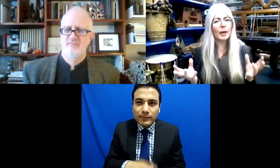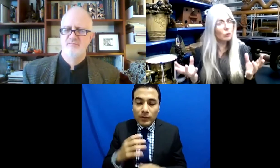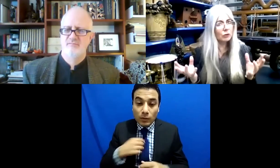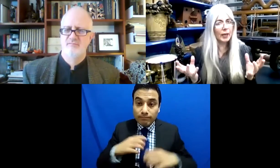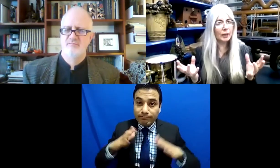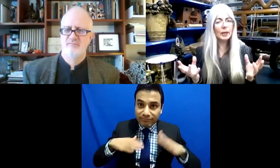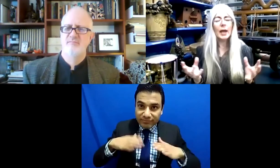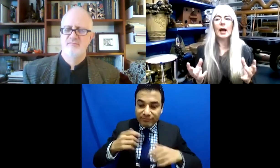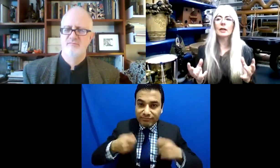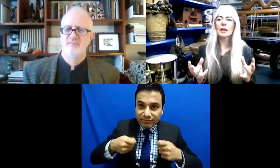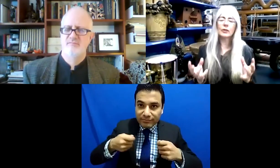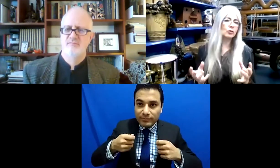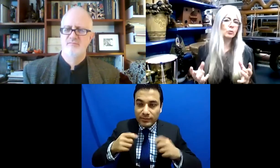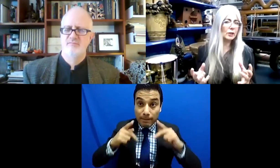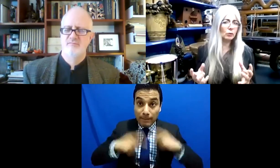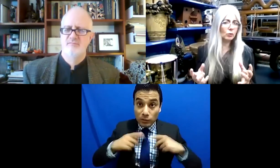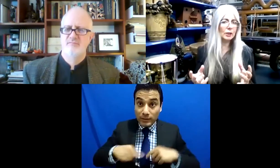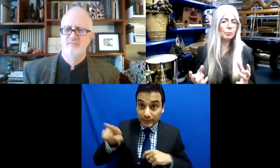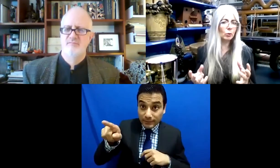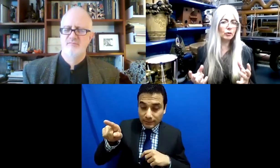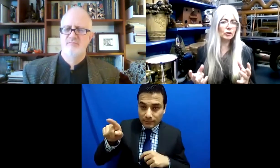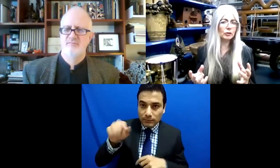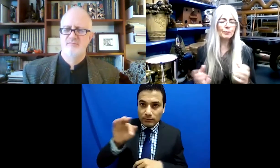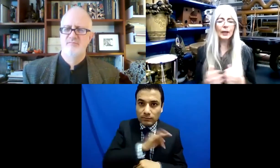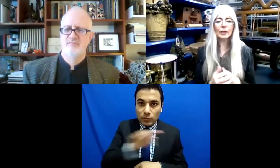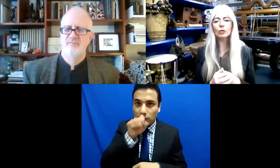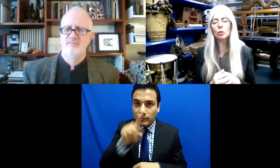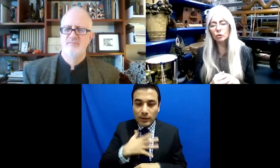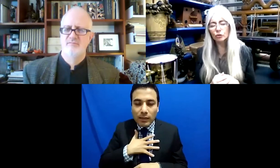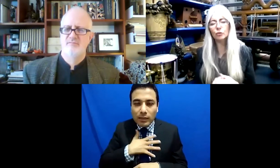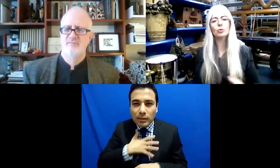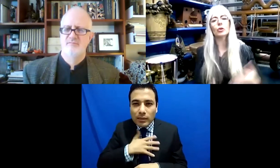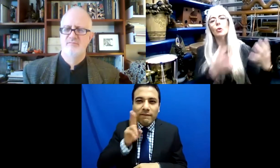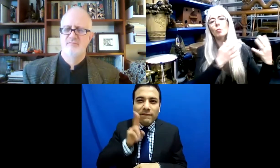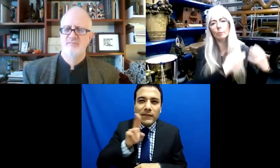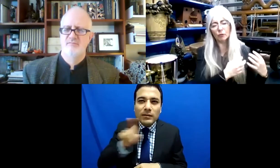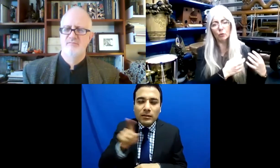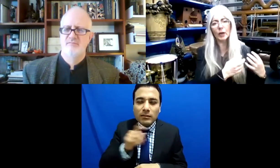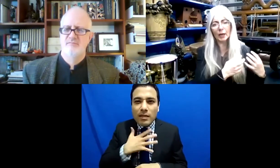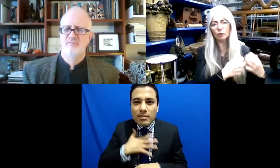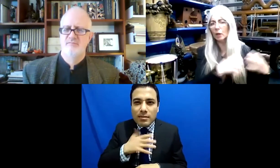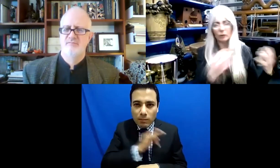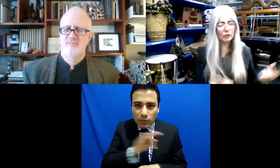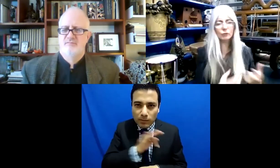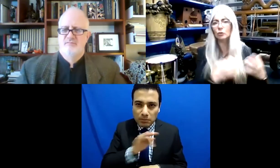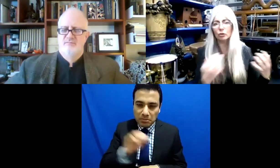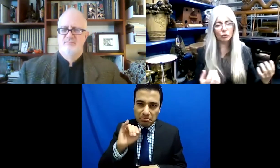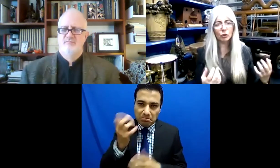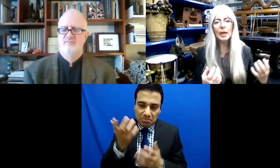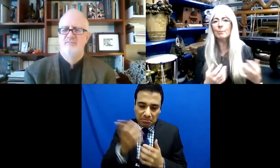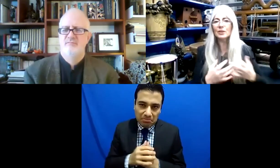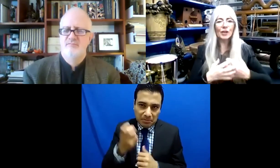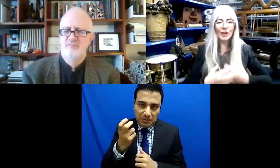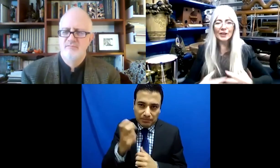para que ellos lleguen al punto en el que describen lo que quieren hacer. Eso es importantísimo. Y claro que haces tu tarea